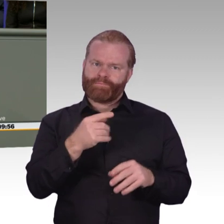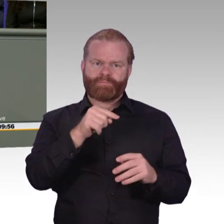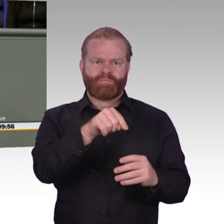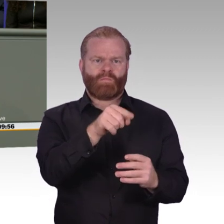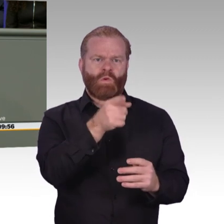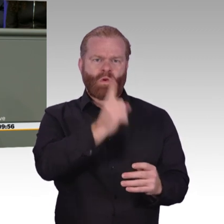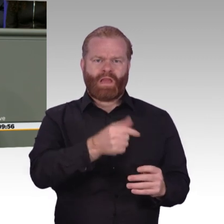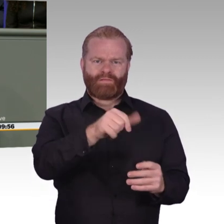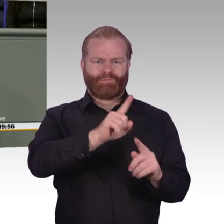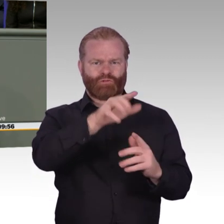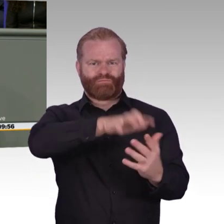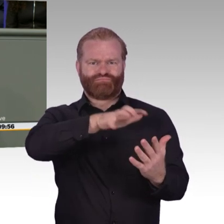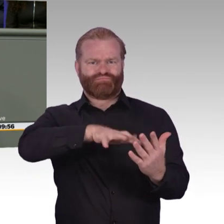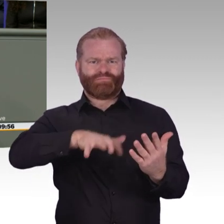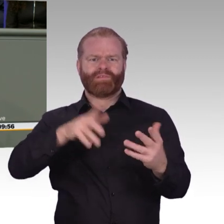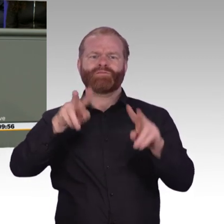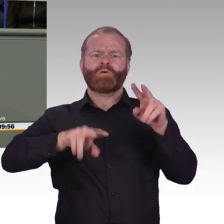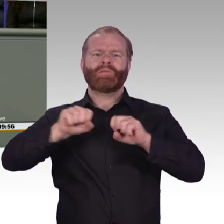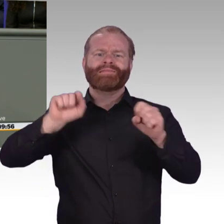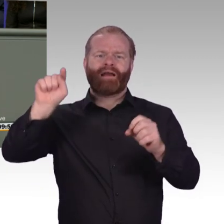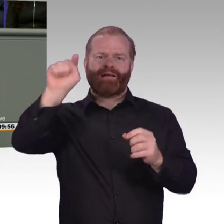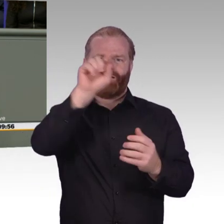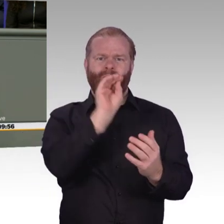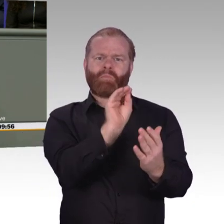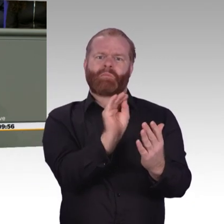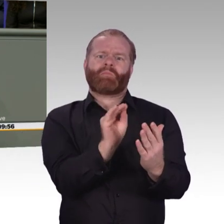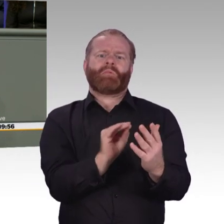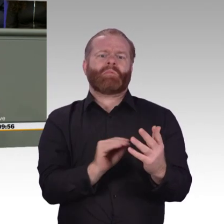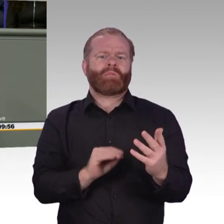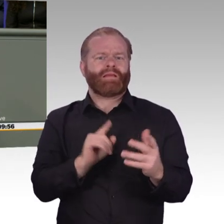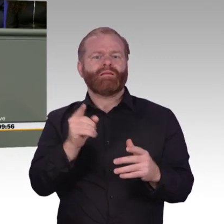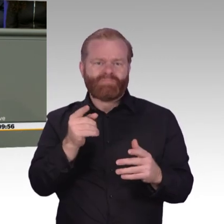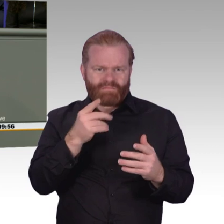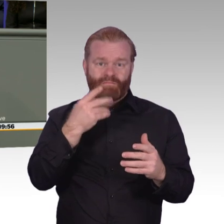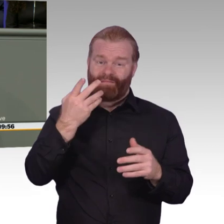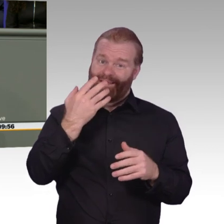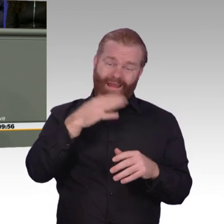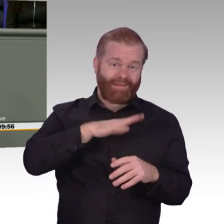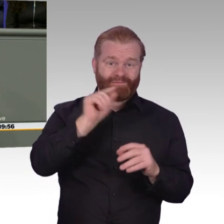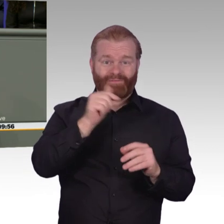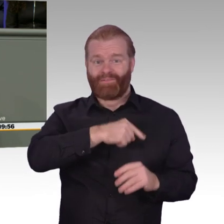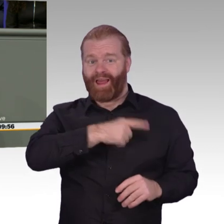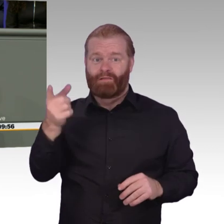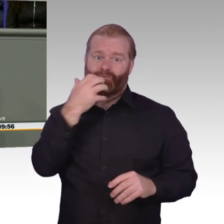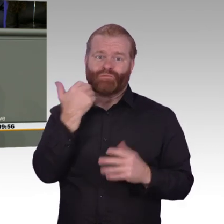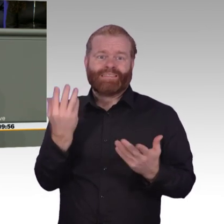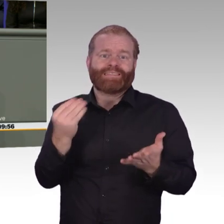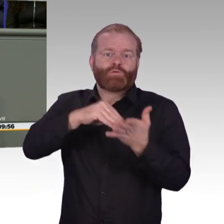gezeigt haben, dass eine Koordination, ein gemeinsames Vorangehen all dieser wichtigen Punkte, jeder dieser 111 Punkte ist wichtig, dass diese